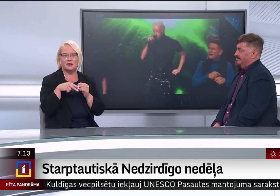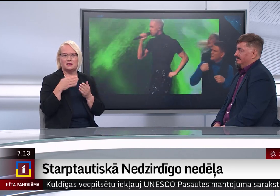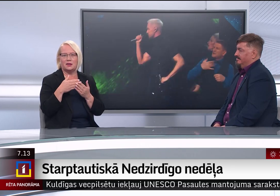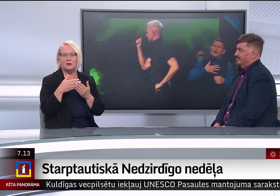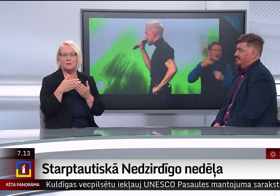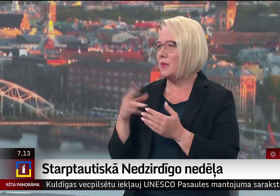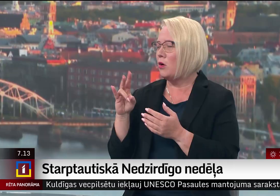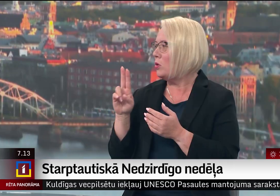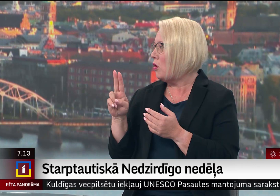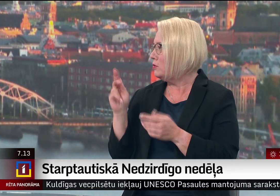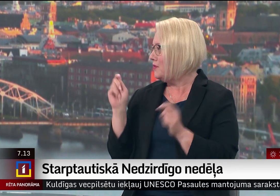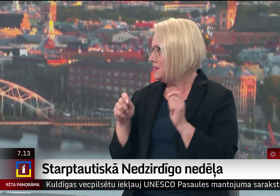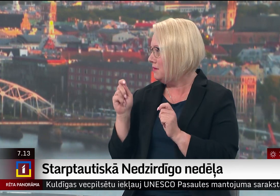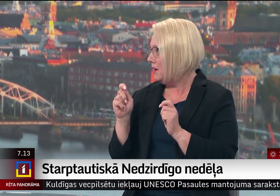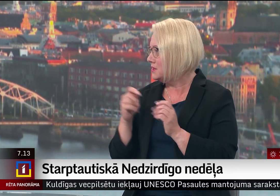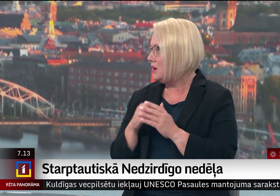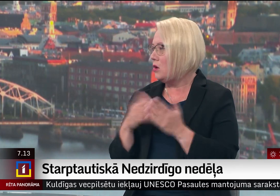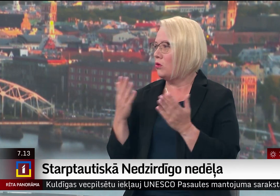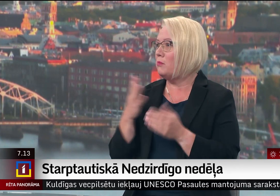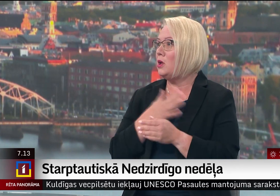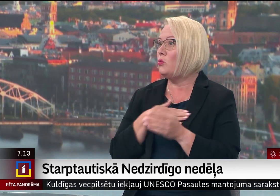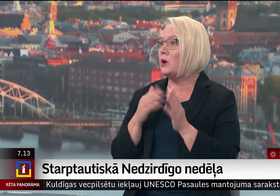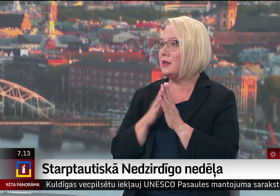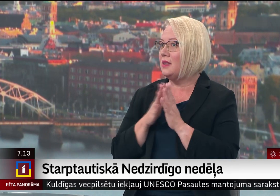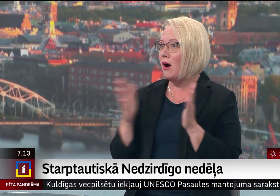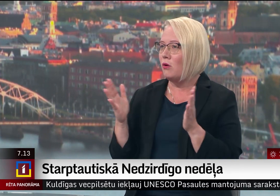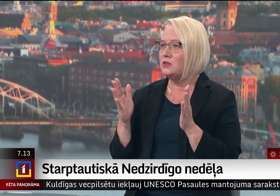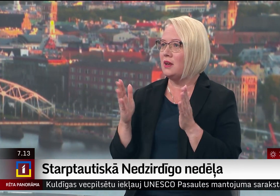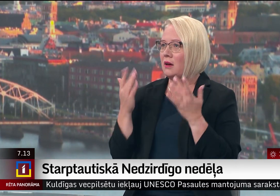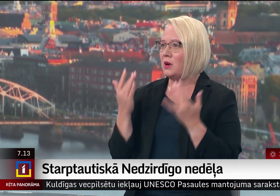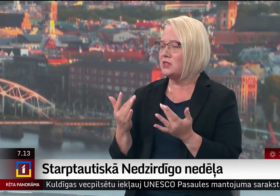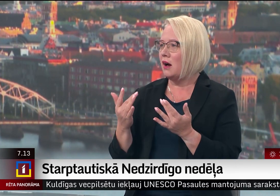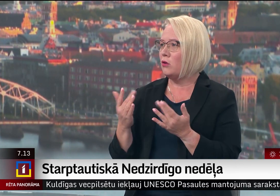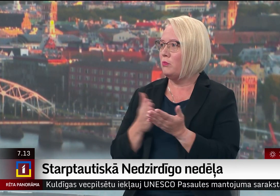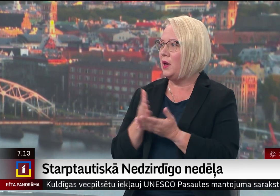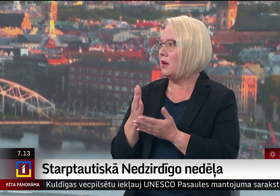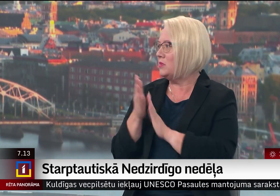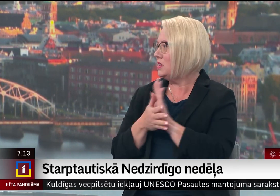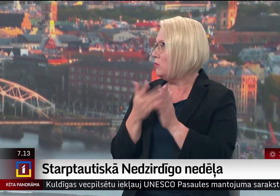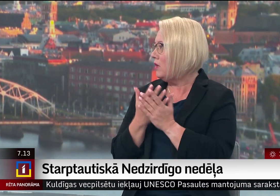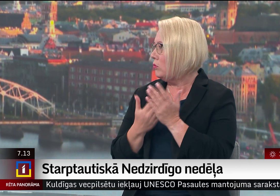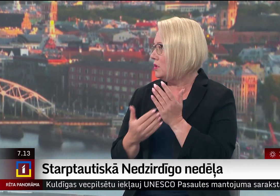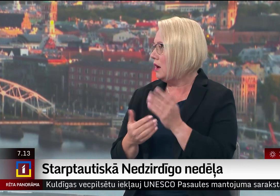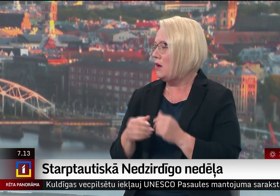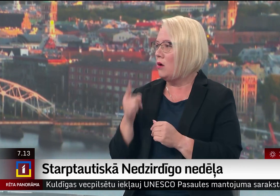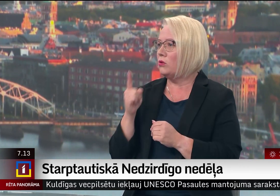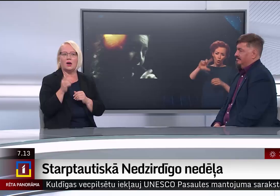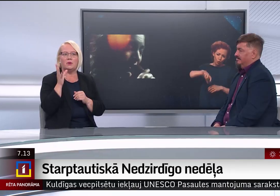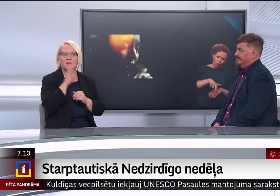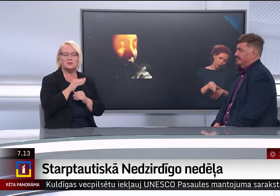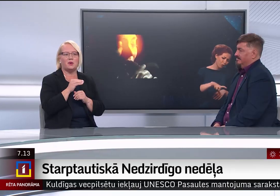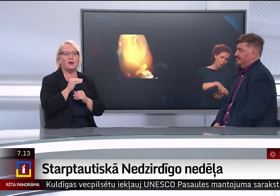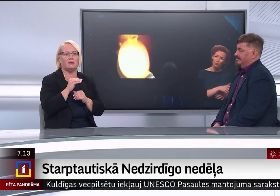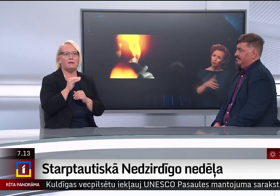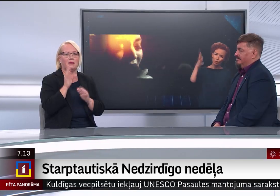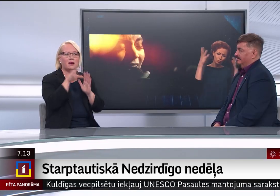beidzās arī Homanovas festivāls, kurā bija ļoti daudz pasākuma piejami zīmi valodā. Un tā